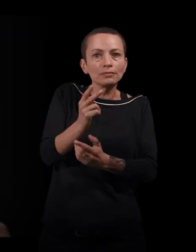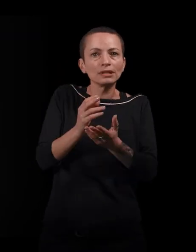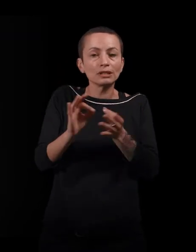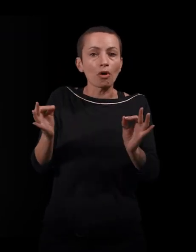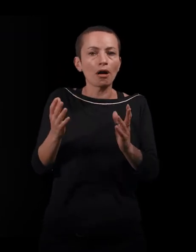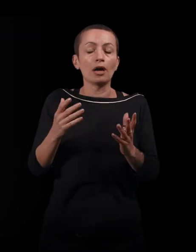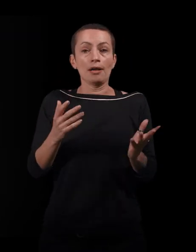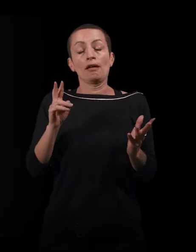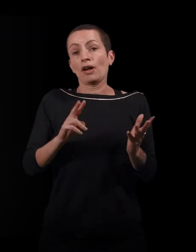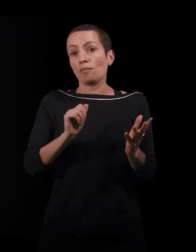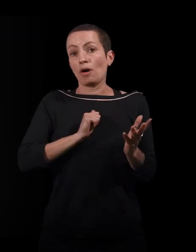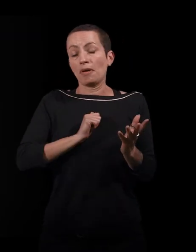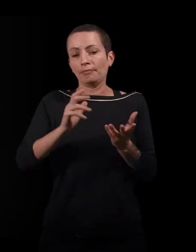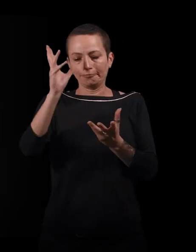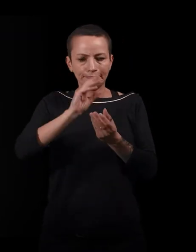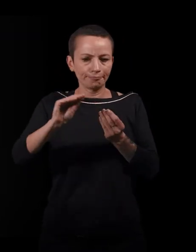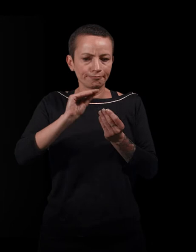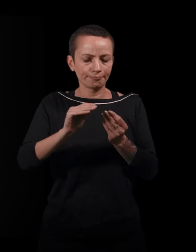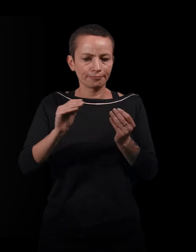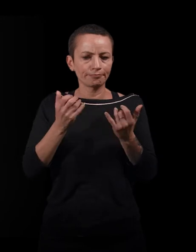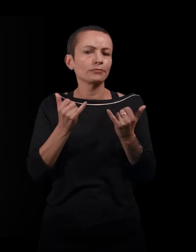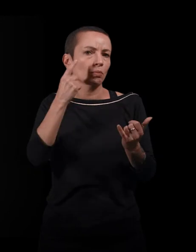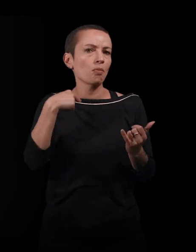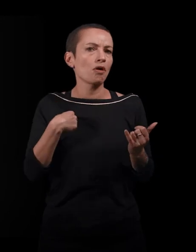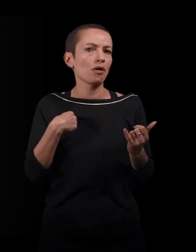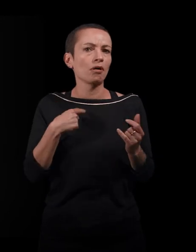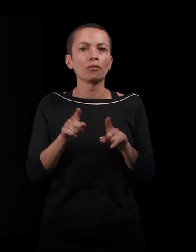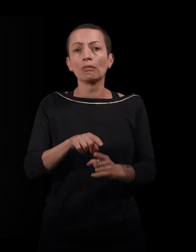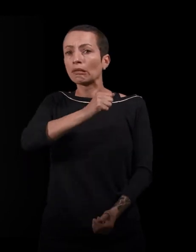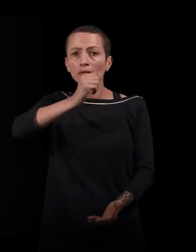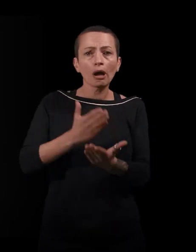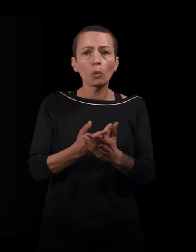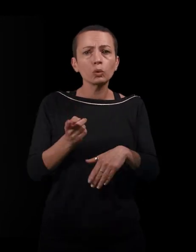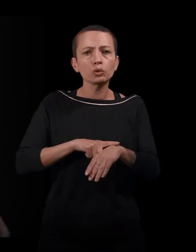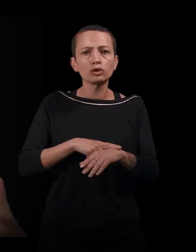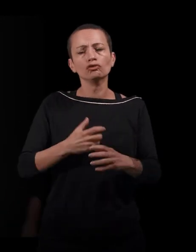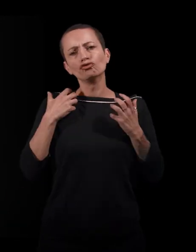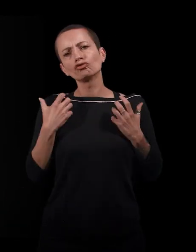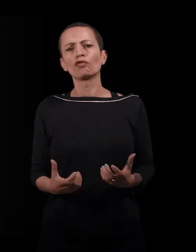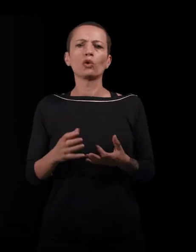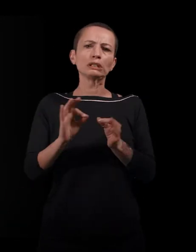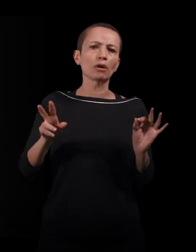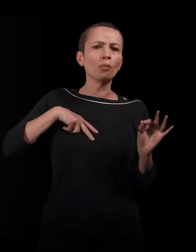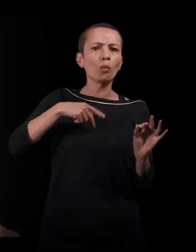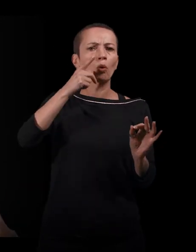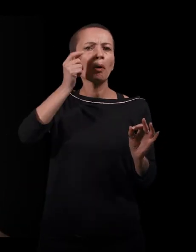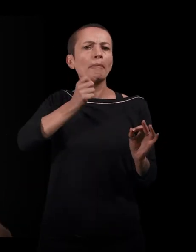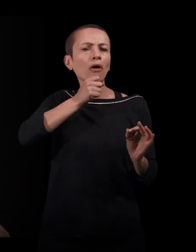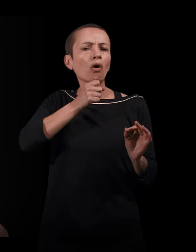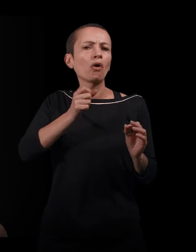un grand questionnement narratif pour moi. C'est-à-dire que ça ne'est pas du tout imposé dès le départ. Je voulais raconter l'histoire de mes grands-parents, mais ce n'était pas